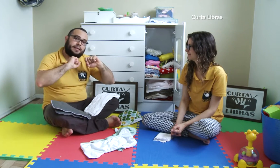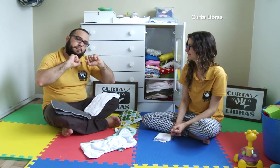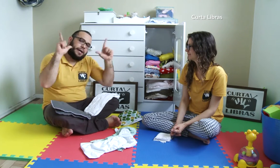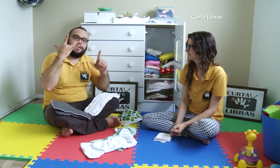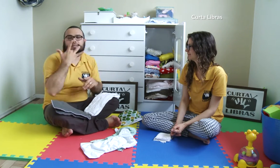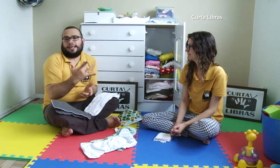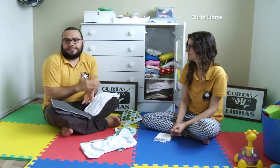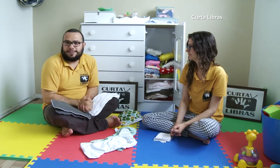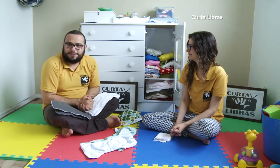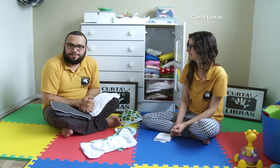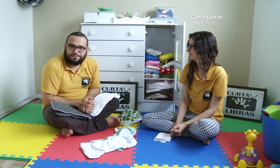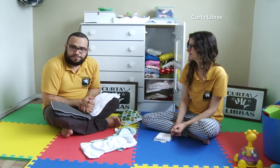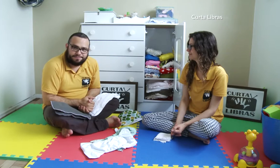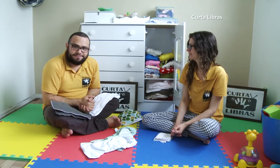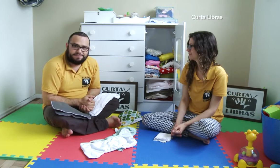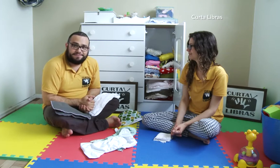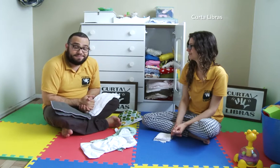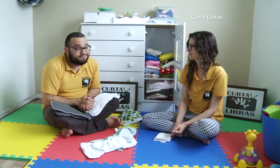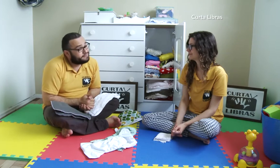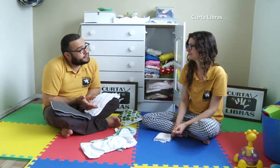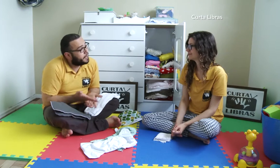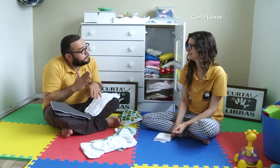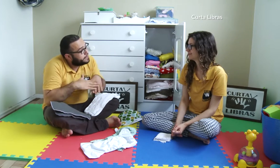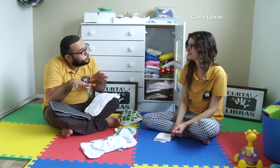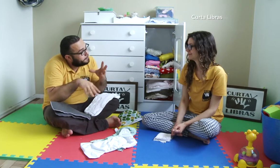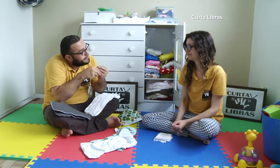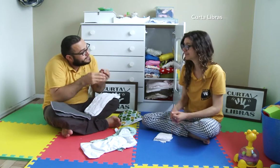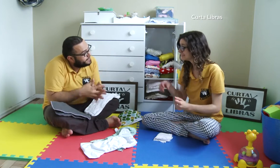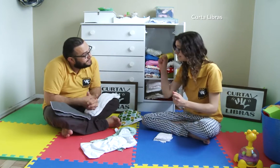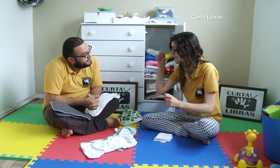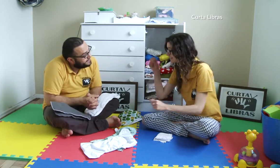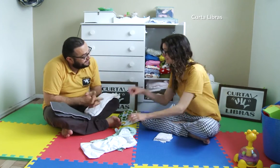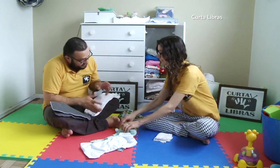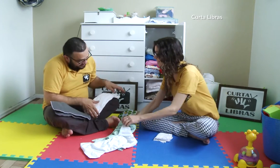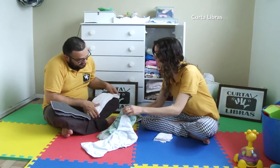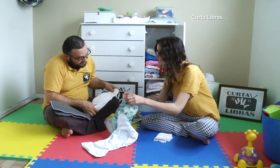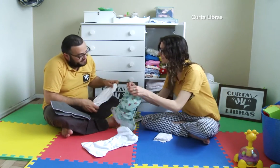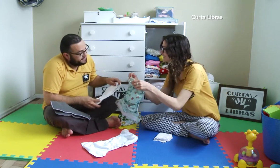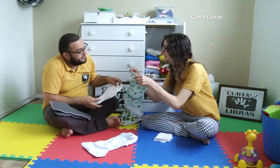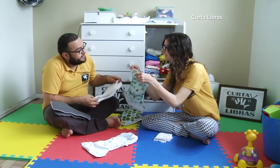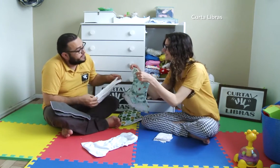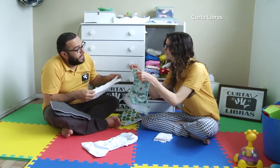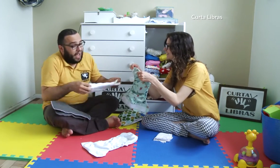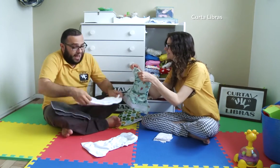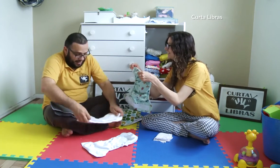a noite e essa para usar durante o dia. E aí, Fran, quer complementar alguma coisa? Sim, é legal mostrar essa aqui também.